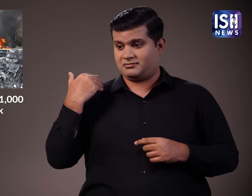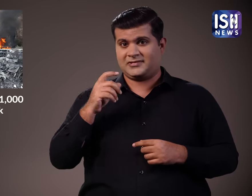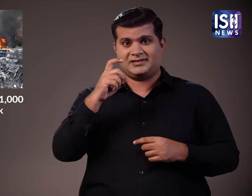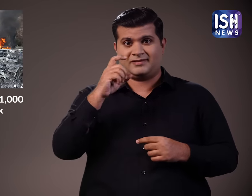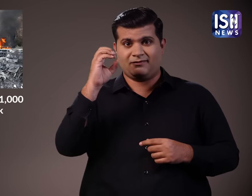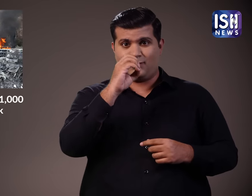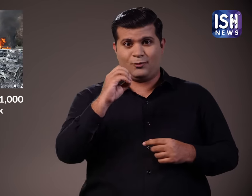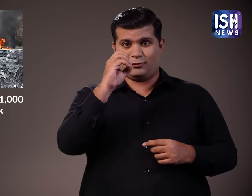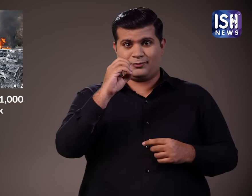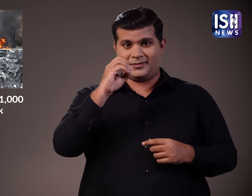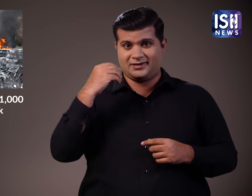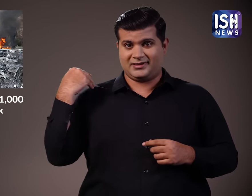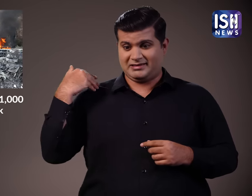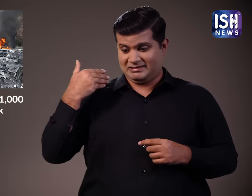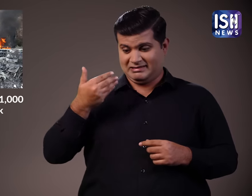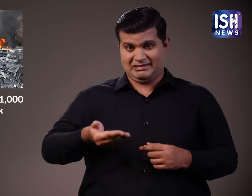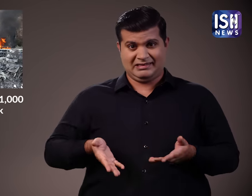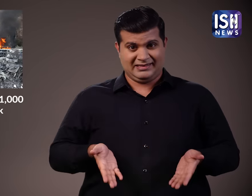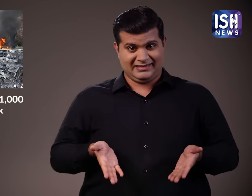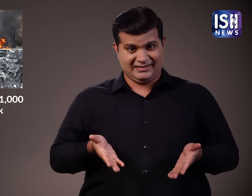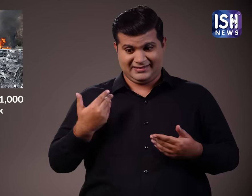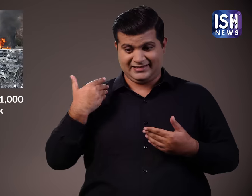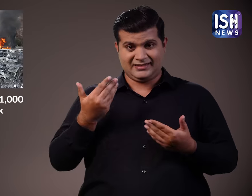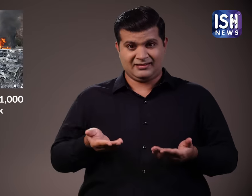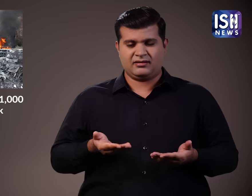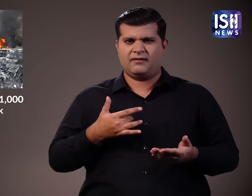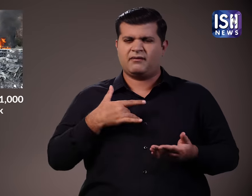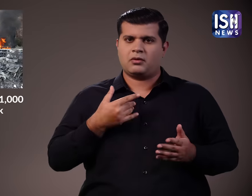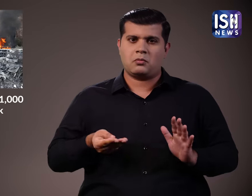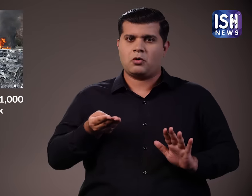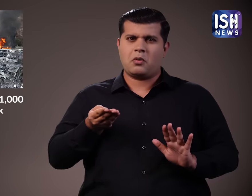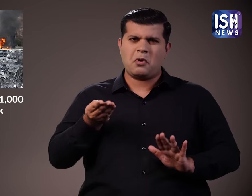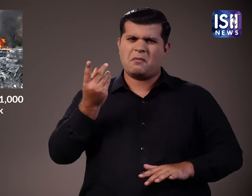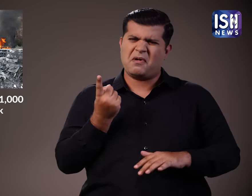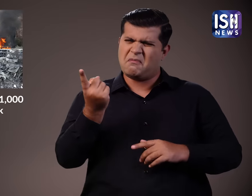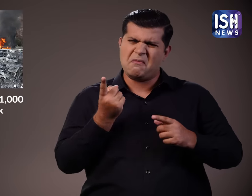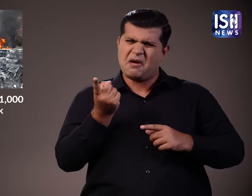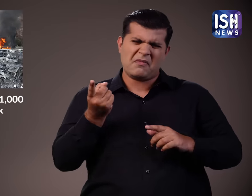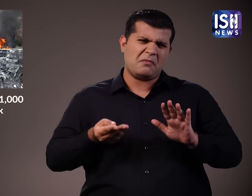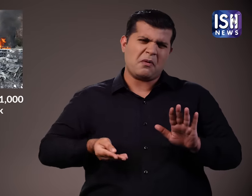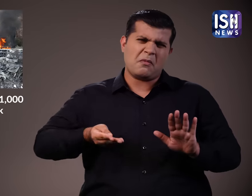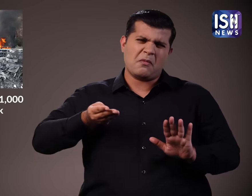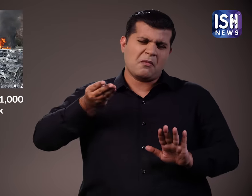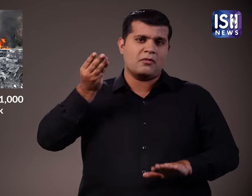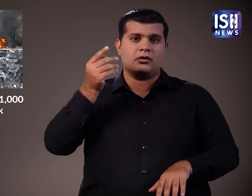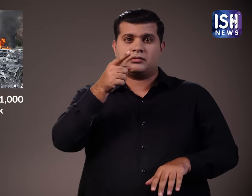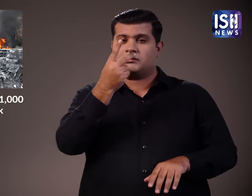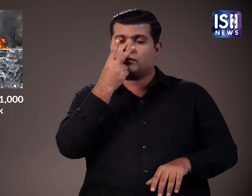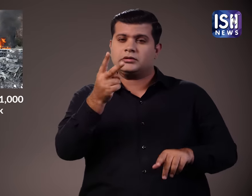साथ अक्टूबर की हिंसा दिन बर दिन बढ़ती जा रही है और रॉकेट दिवाली के फटाकों की तरह